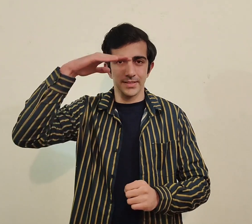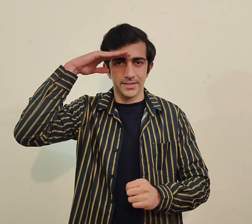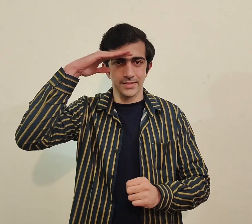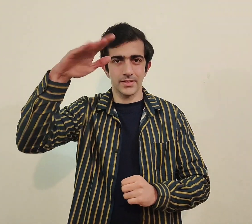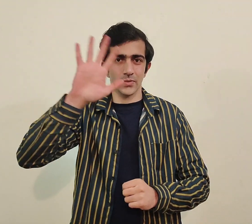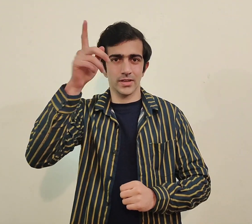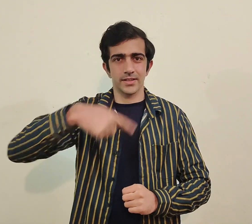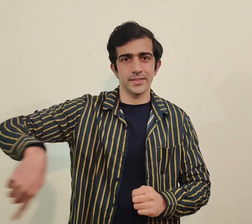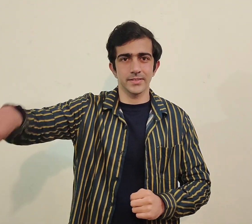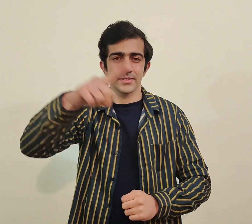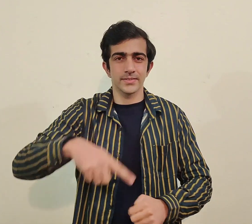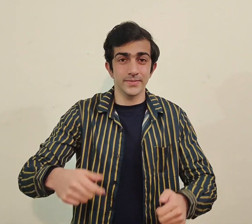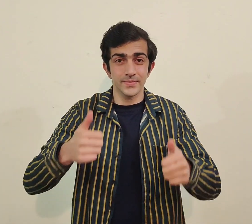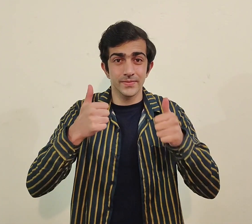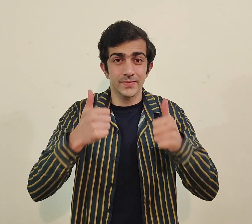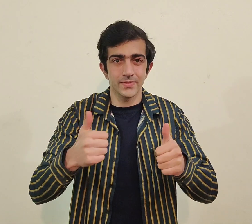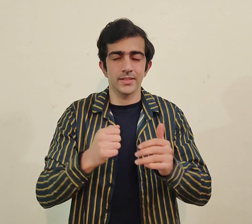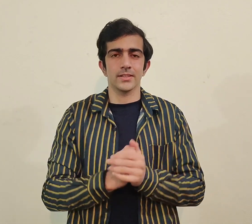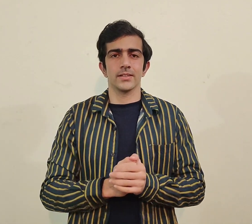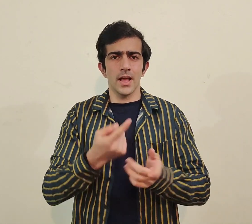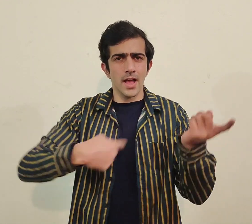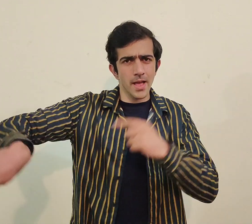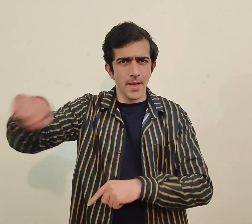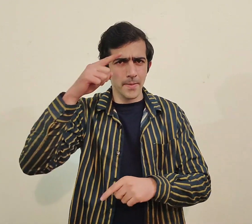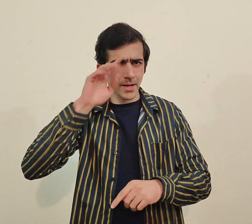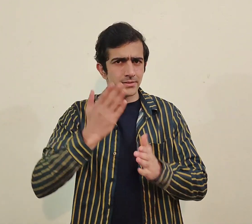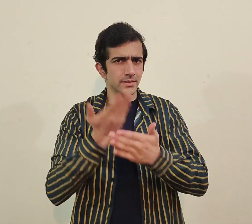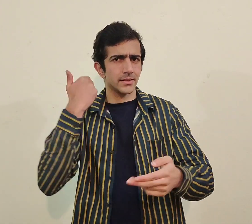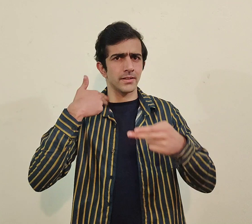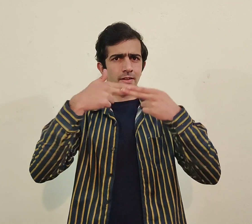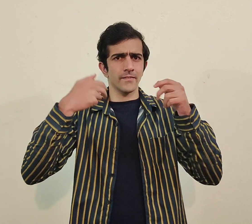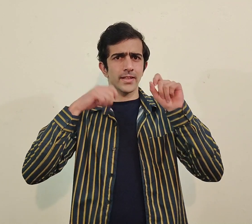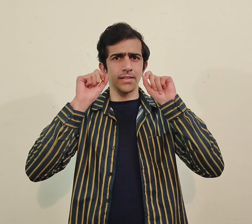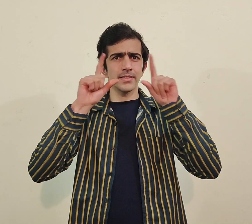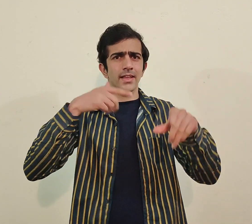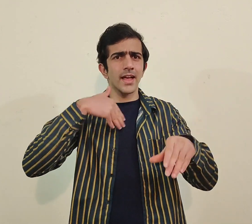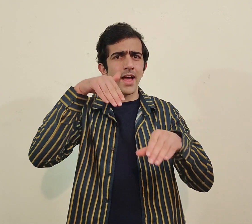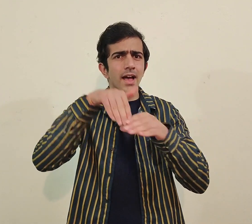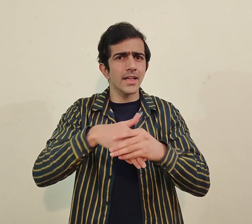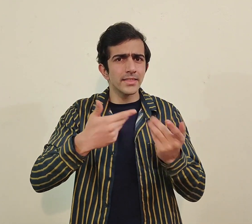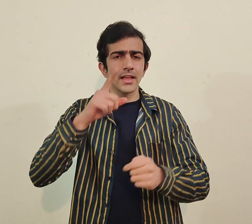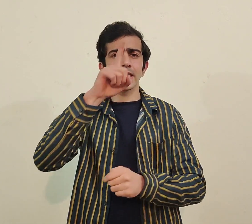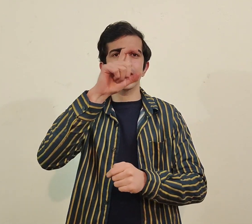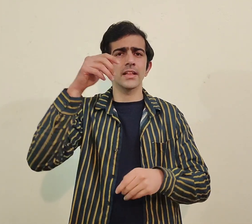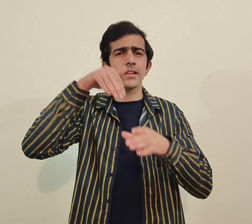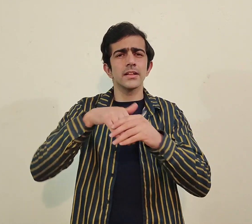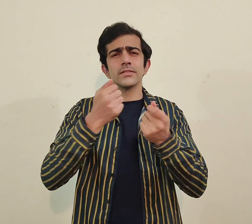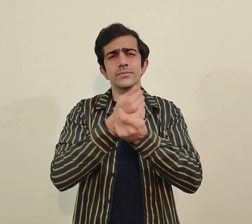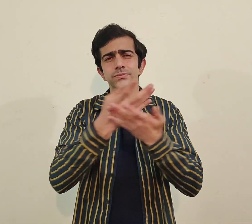اسلام علیکم امید ہے آپ سب ٹھیک ہوں گے آپ کو پتہ ہے کہ میں نے ایک پہلے ویڈیو بنائی تھی جس میں میں نے بتایا تھا